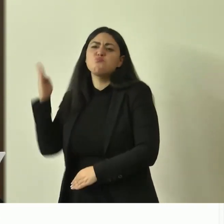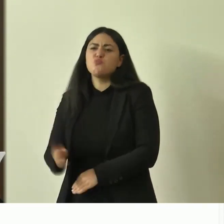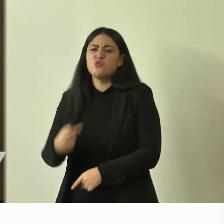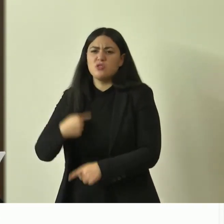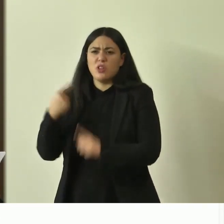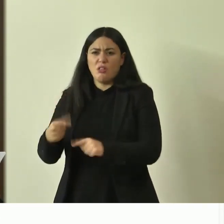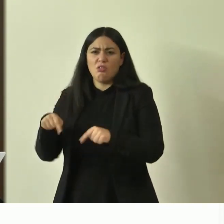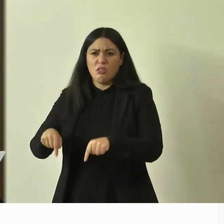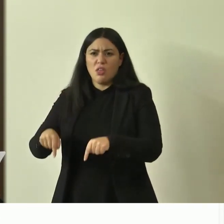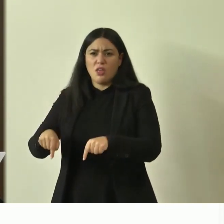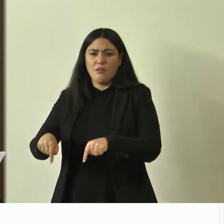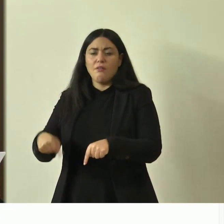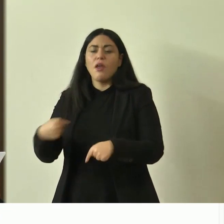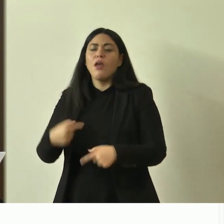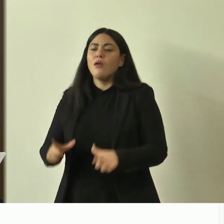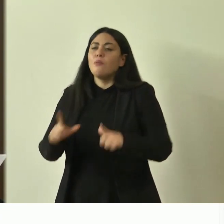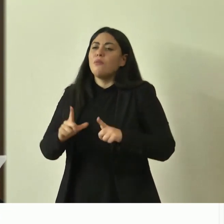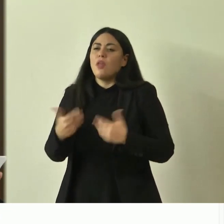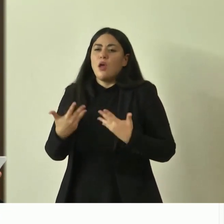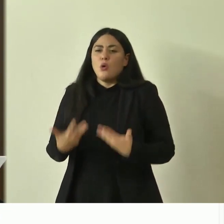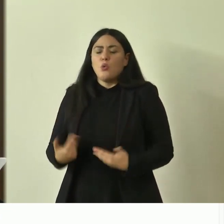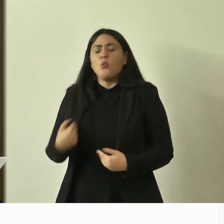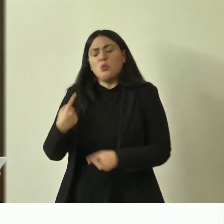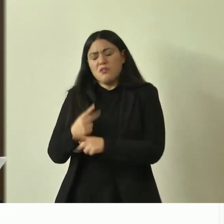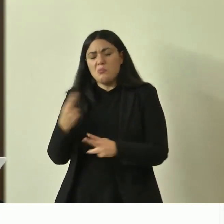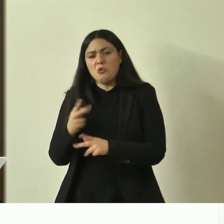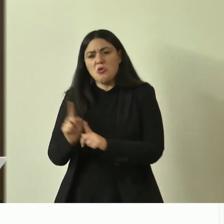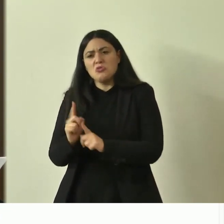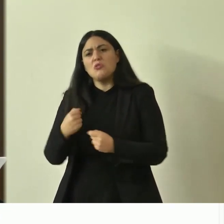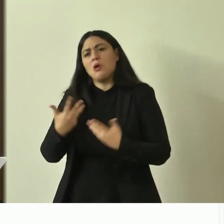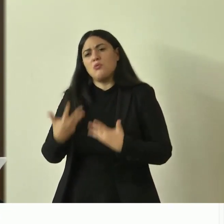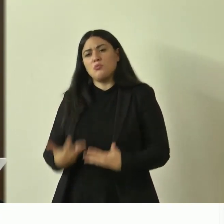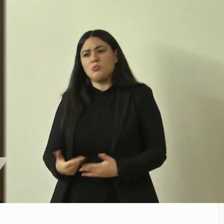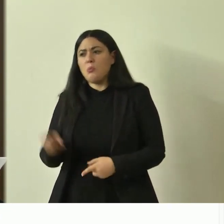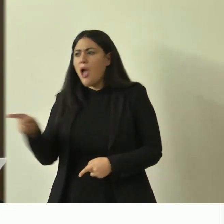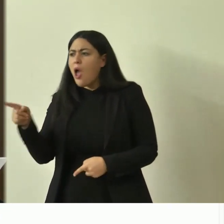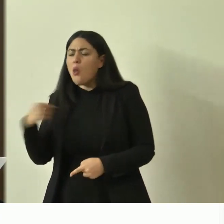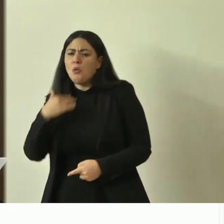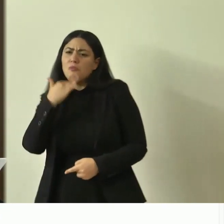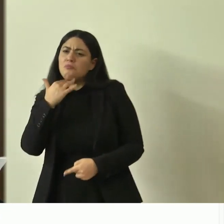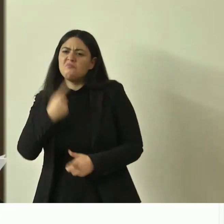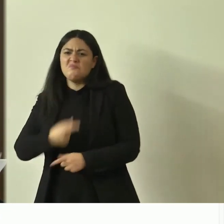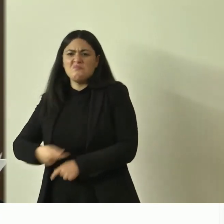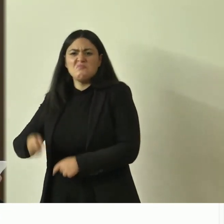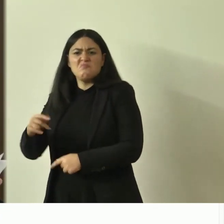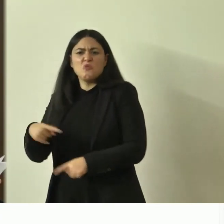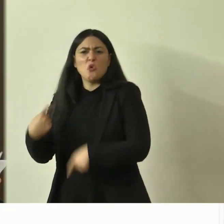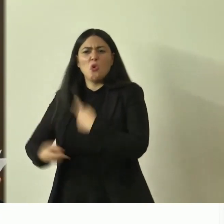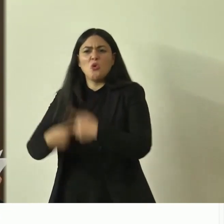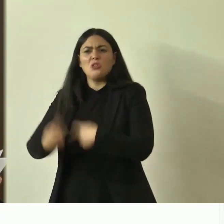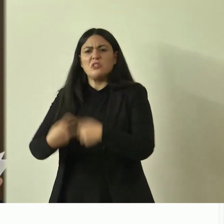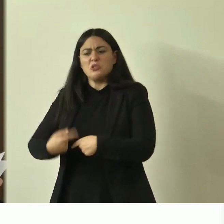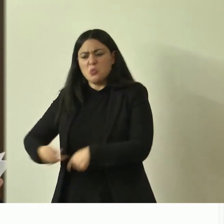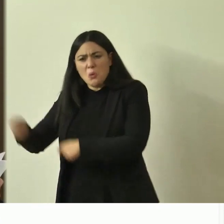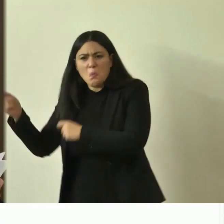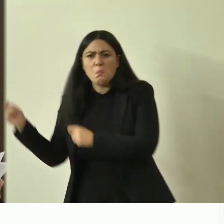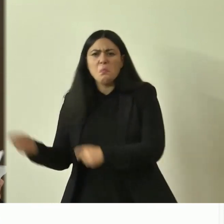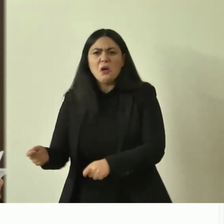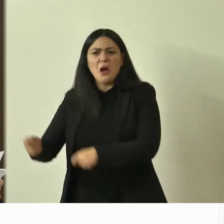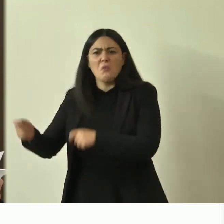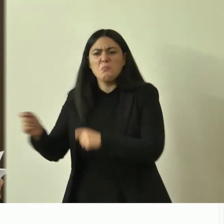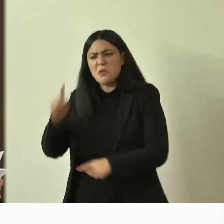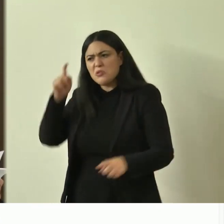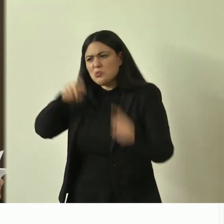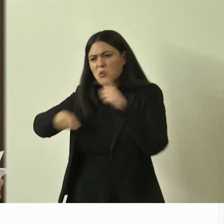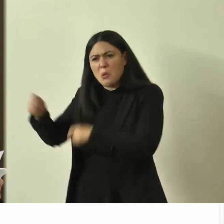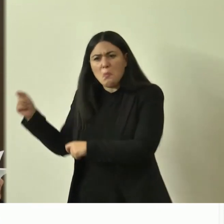mi conforta della mia fine ma lui insiste nella sua infamia e alla fine stroncato da un'infinità di colpi e tirato dalle funi